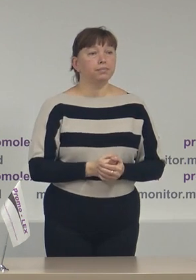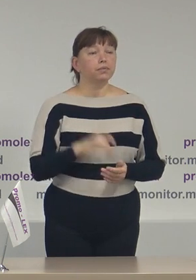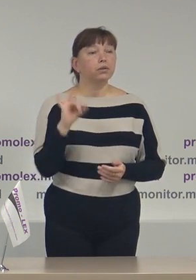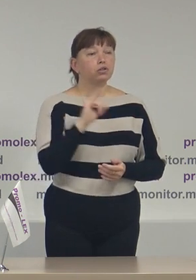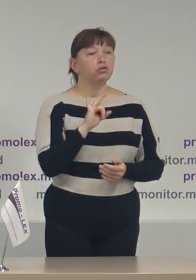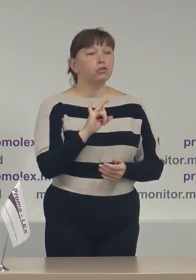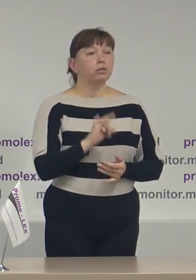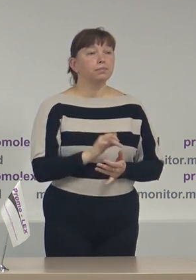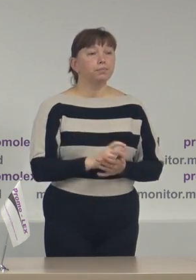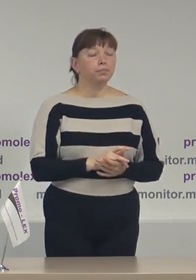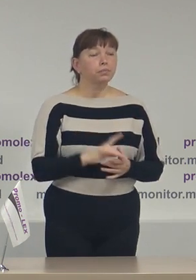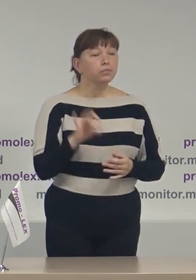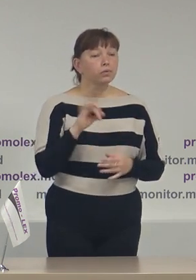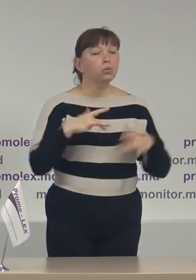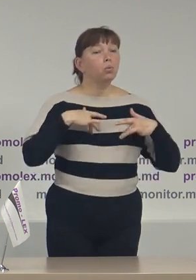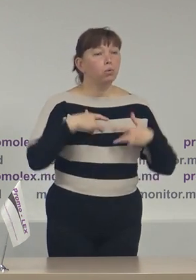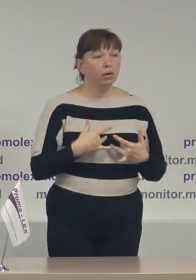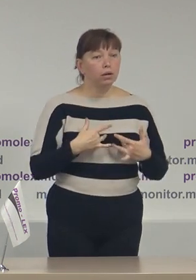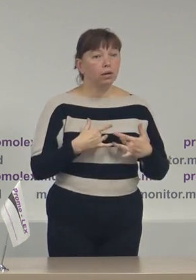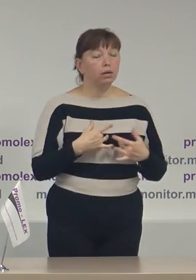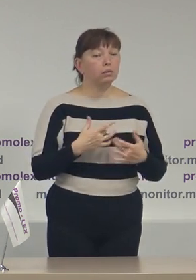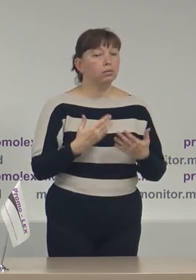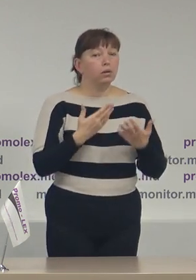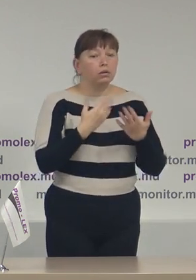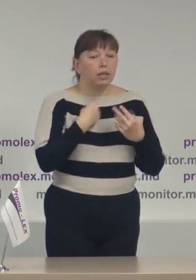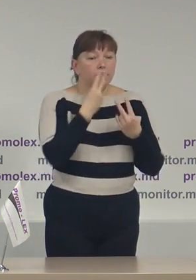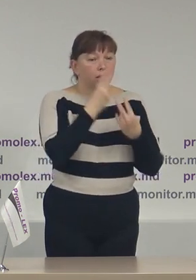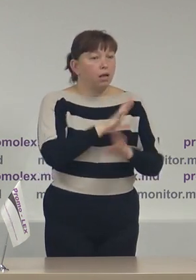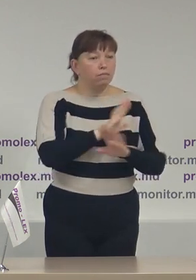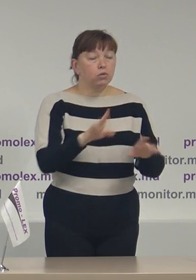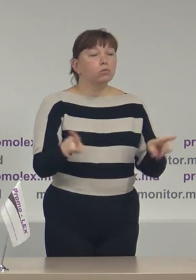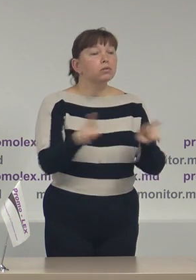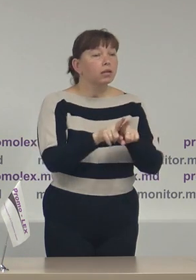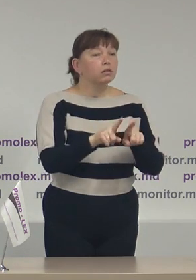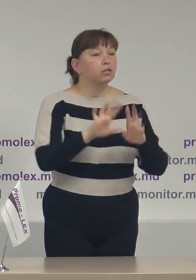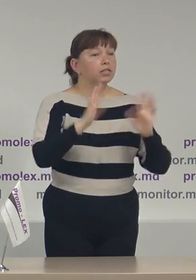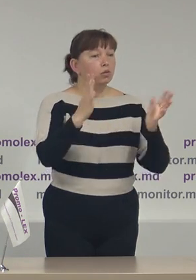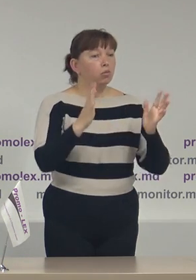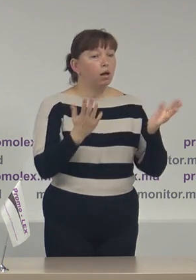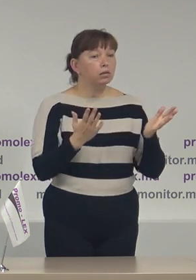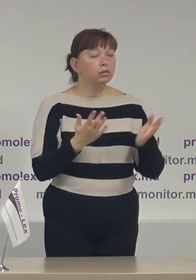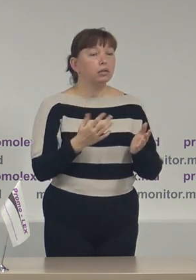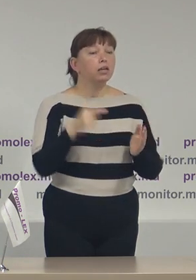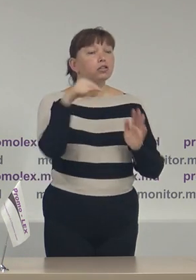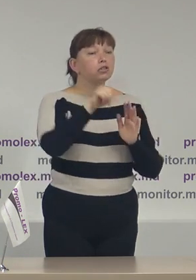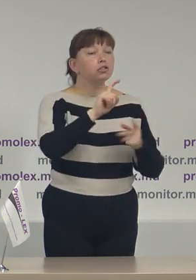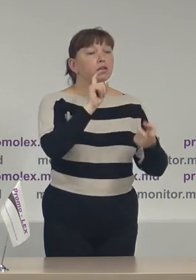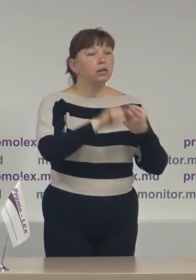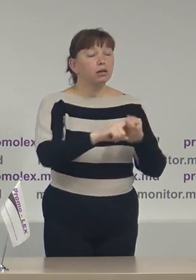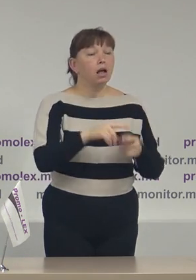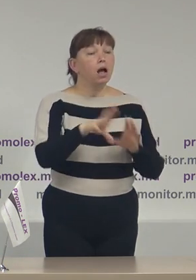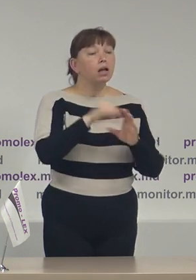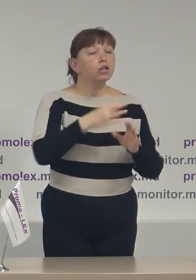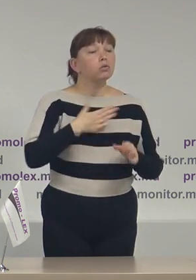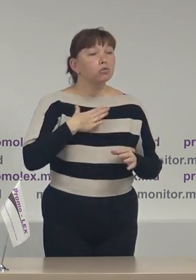și cu regret nu am văzut astfel de situații în ceea ce privește alegătorii